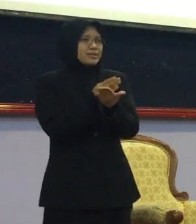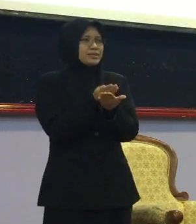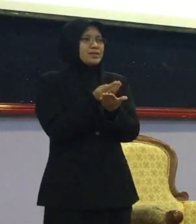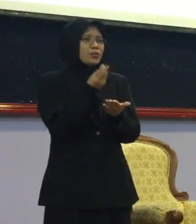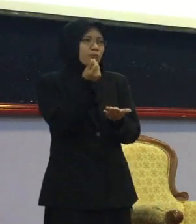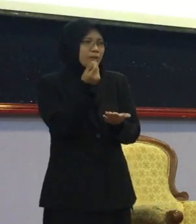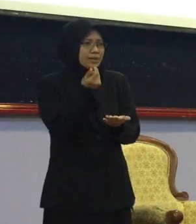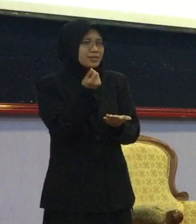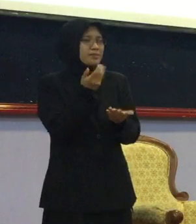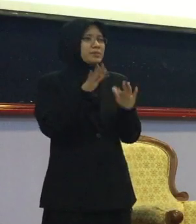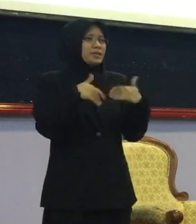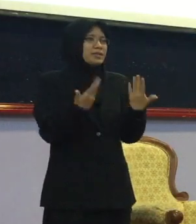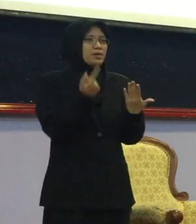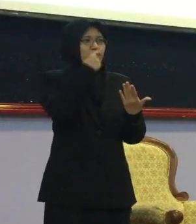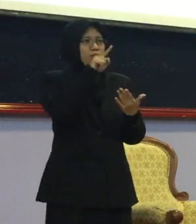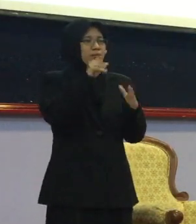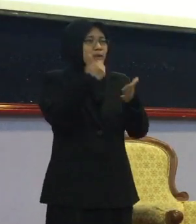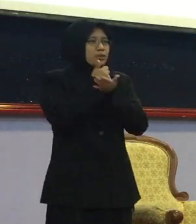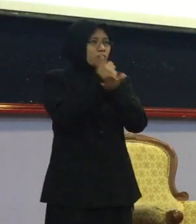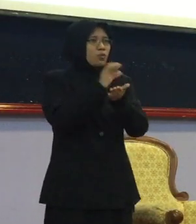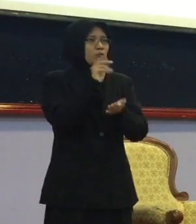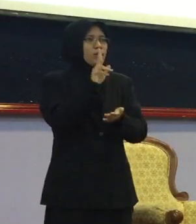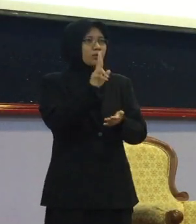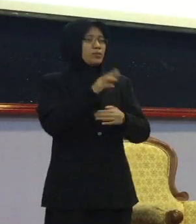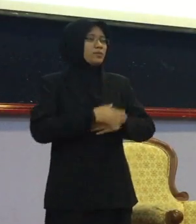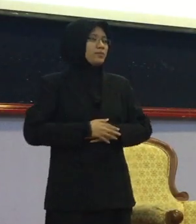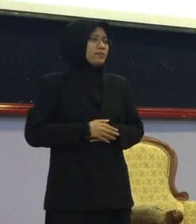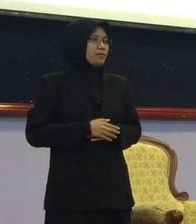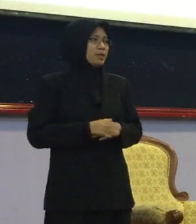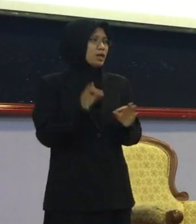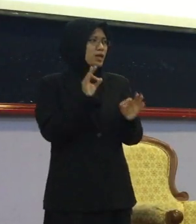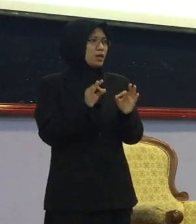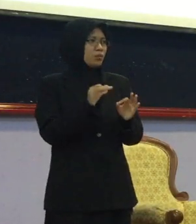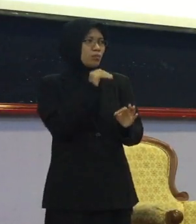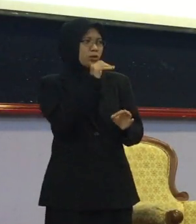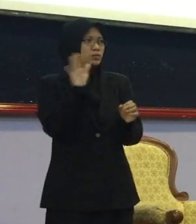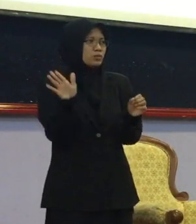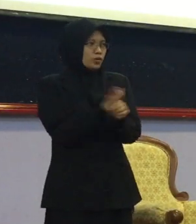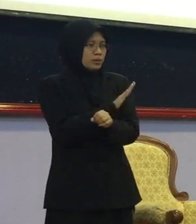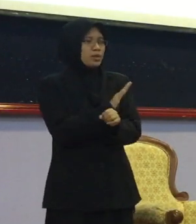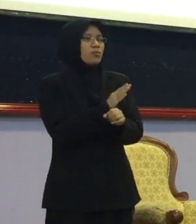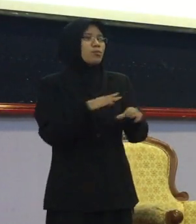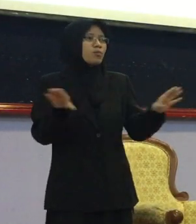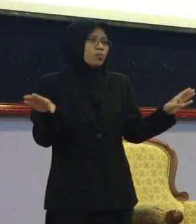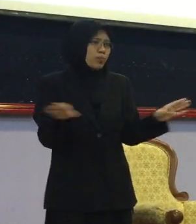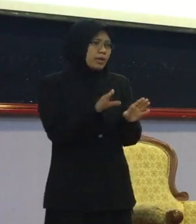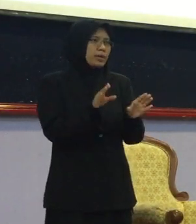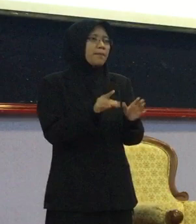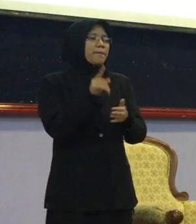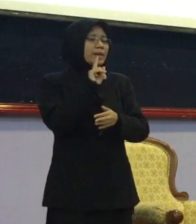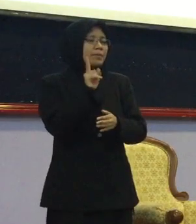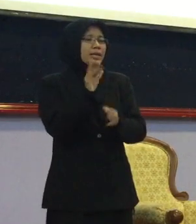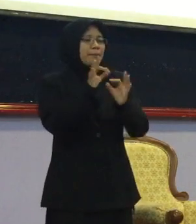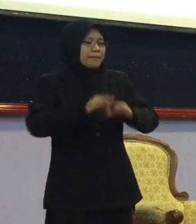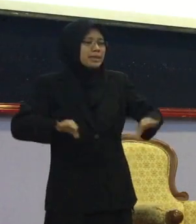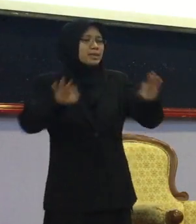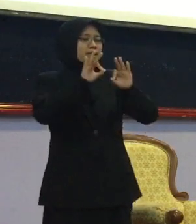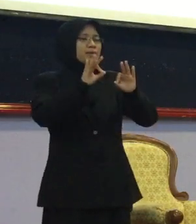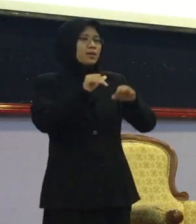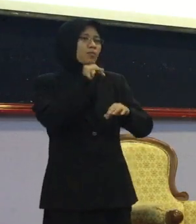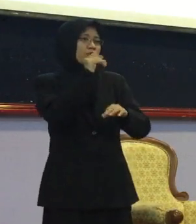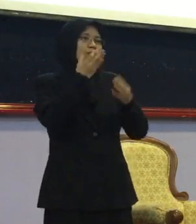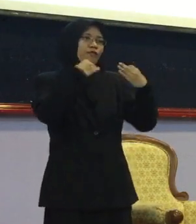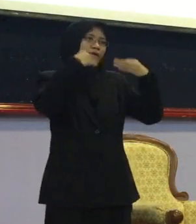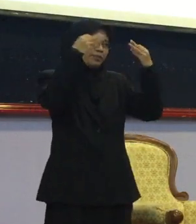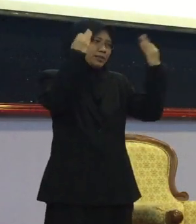cukup ketat Jadi boleh Cukupkan Kalau tak cukup pun Maksudnya buat Mana yang Prioriti Bukan mana yang Glamour